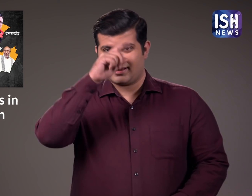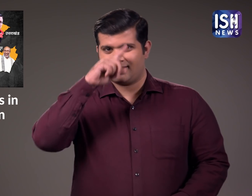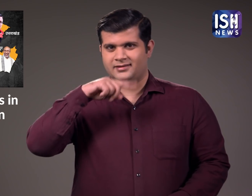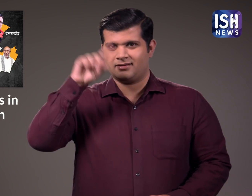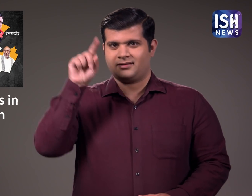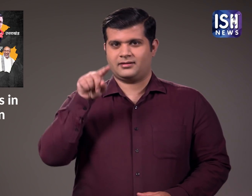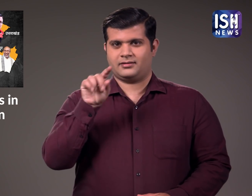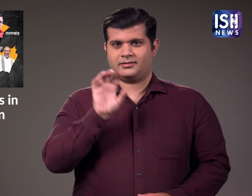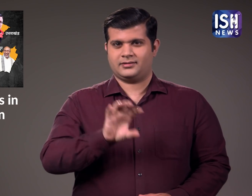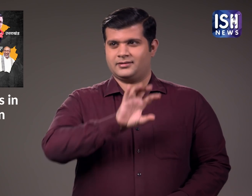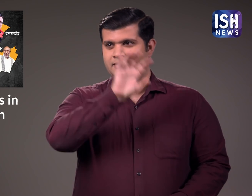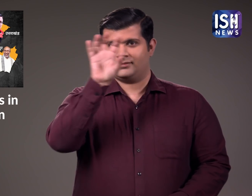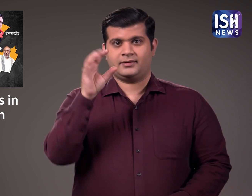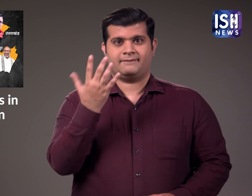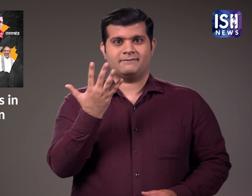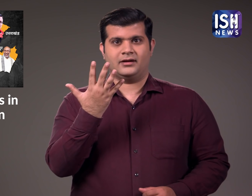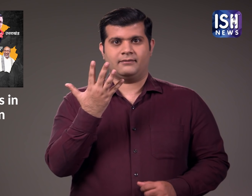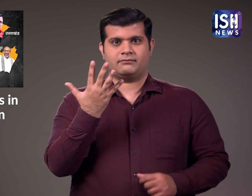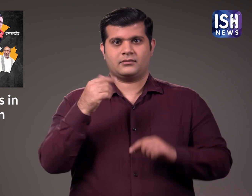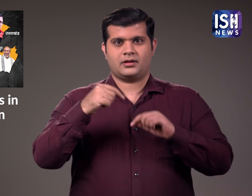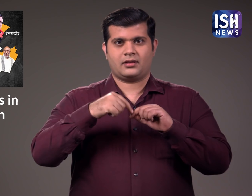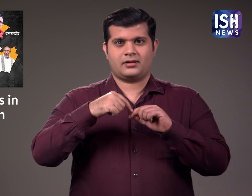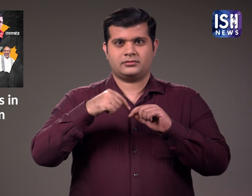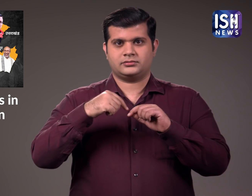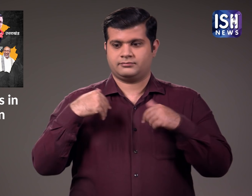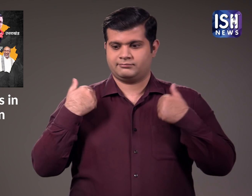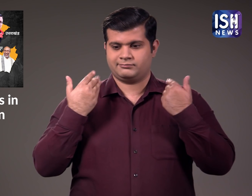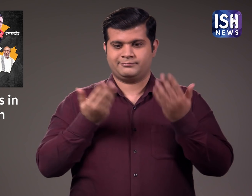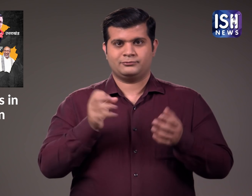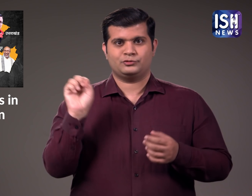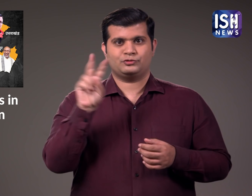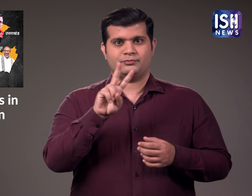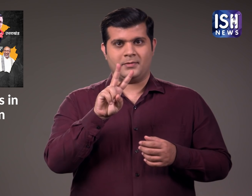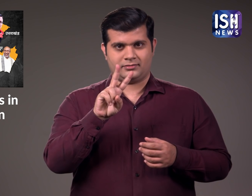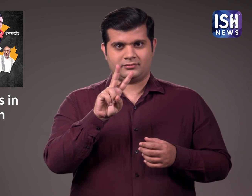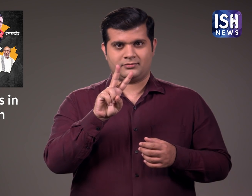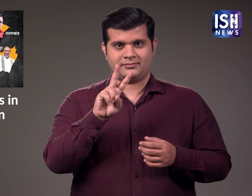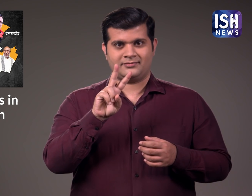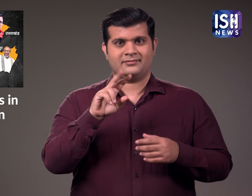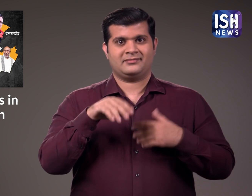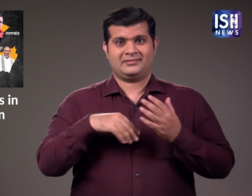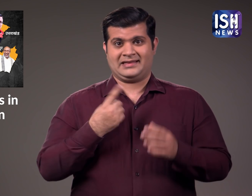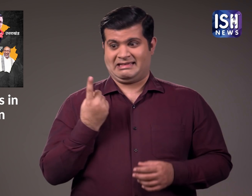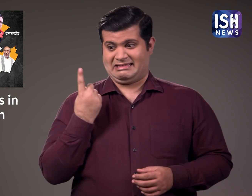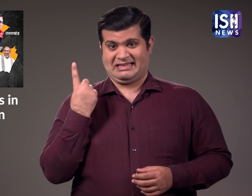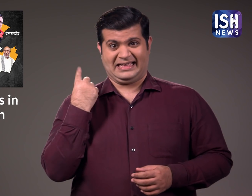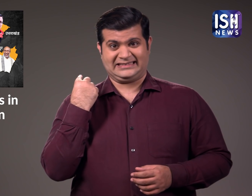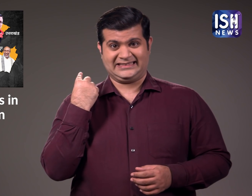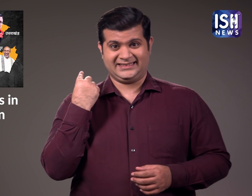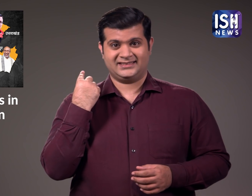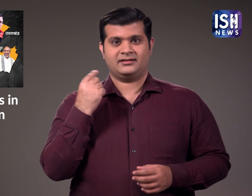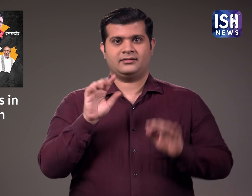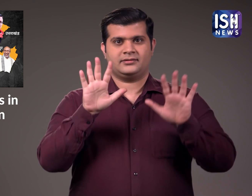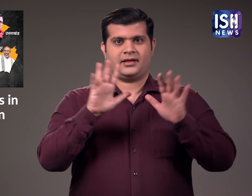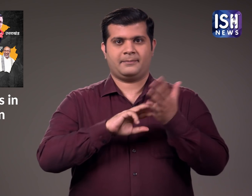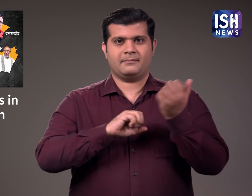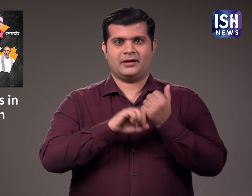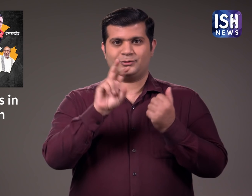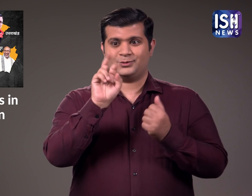भारत के पांच राजियों में हाल ही में पिछले दो महीनों से चुनाव चल रहे थे जिसका परिनाम कल 10 मार्च को घोशित